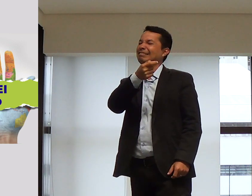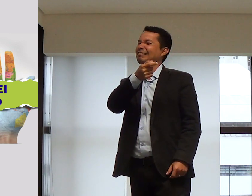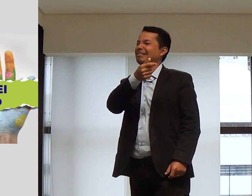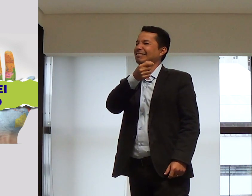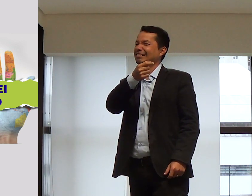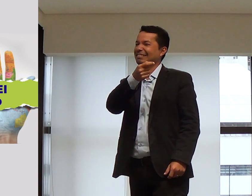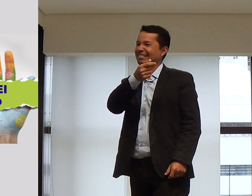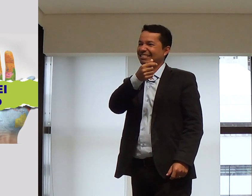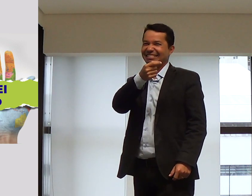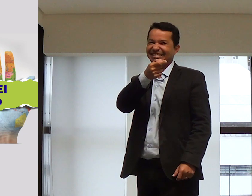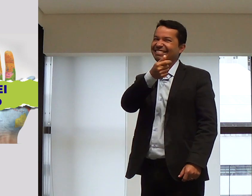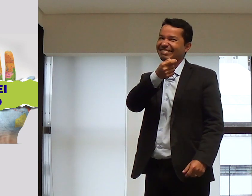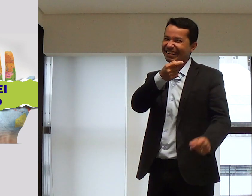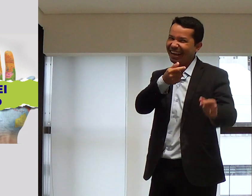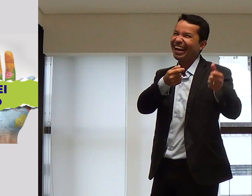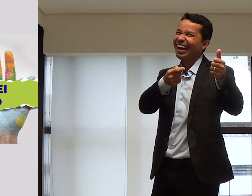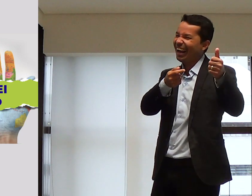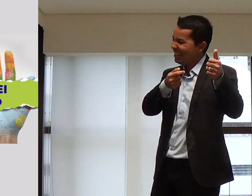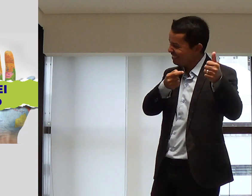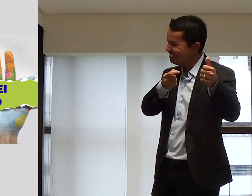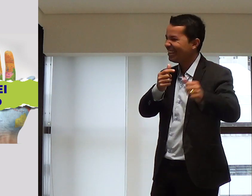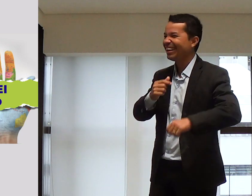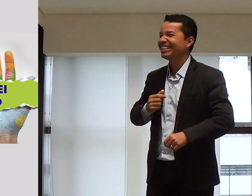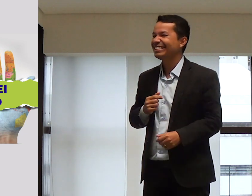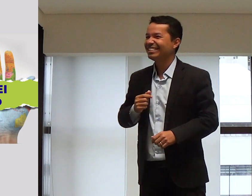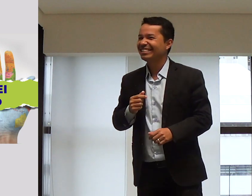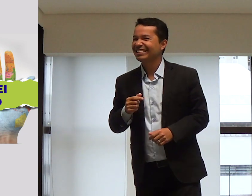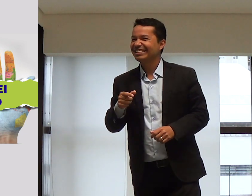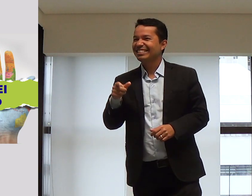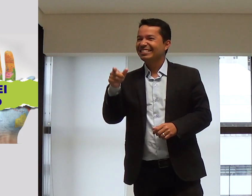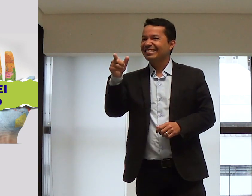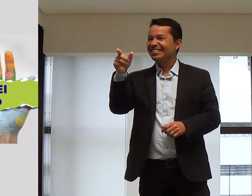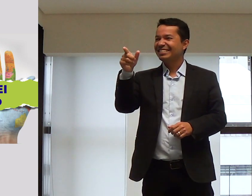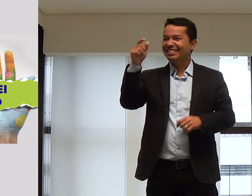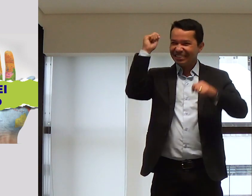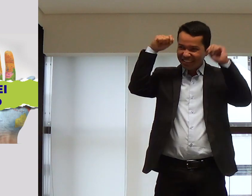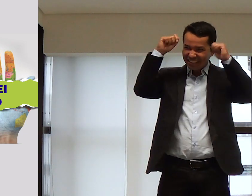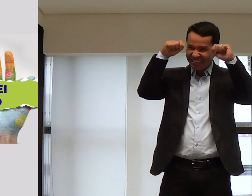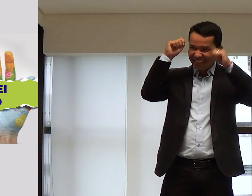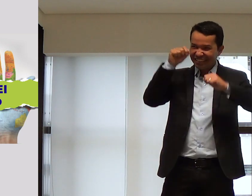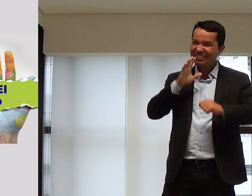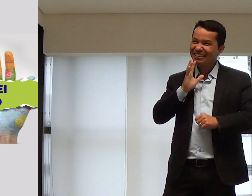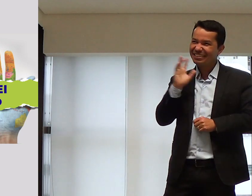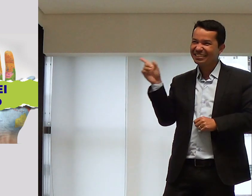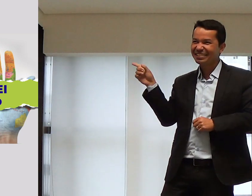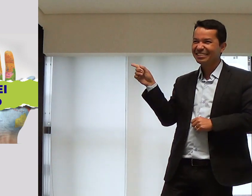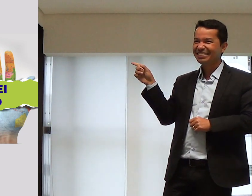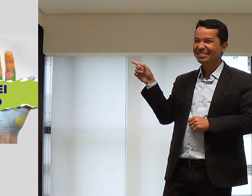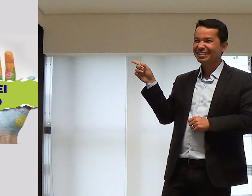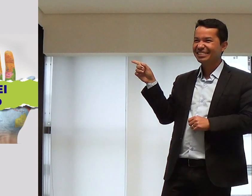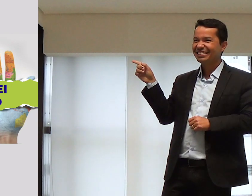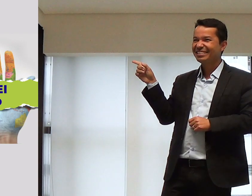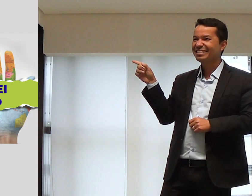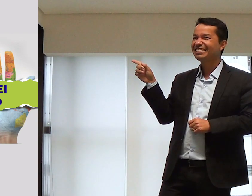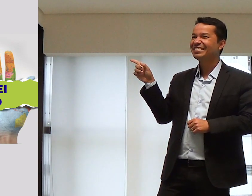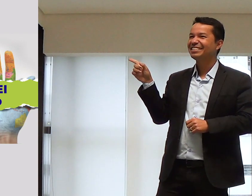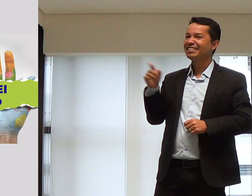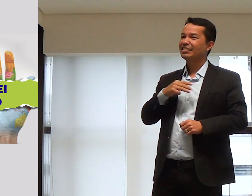Não, não, quase, mais ou menos o que você. Marcos Cleber, conhece essa palavra?